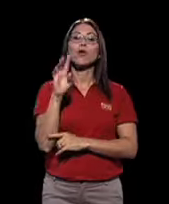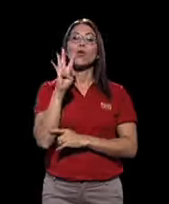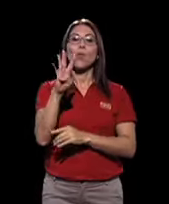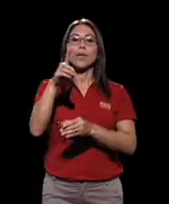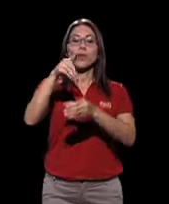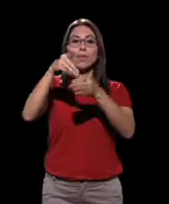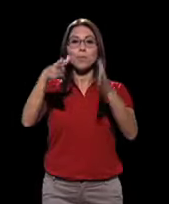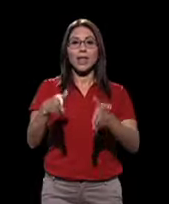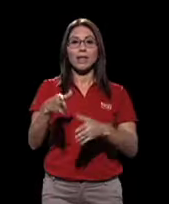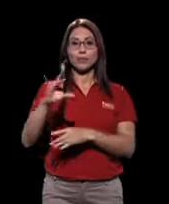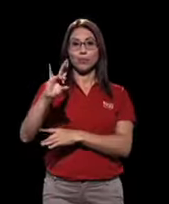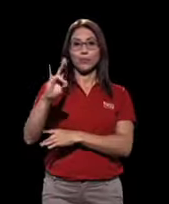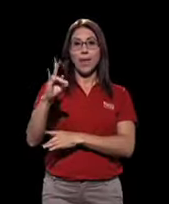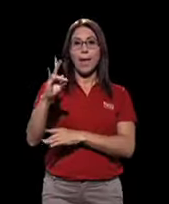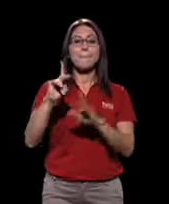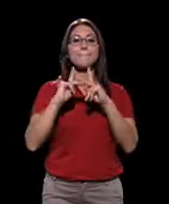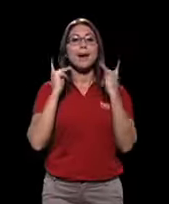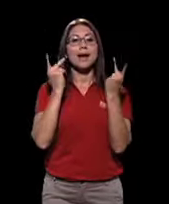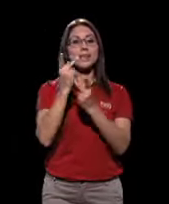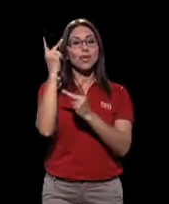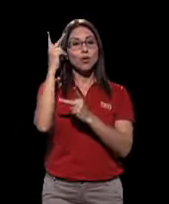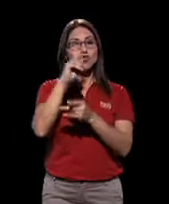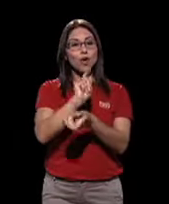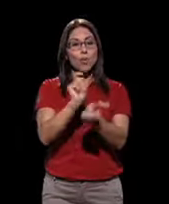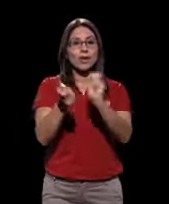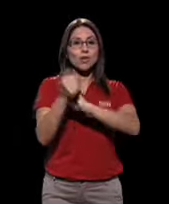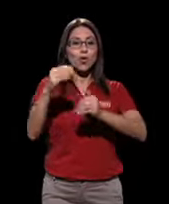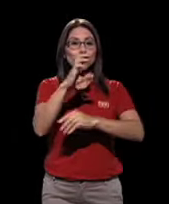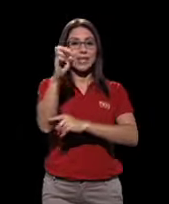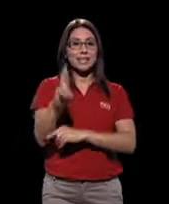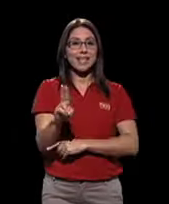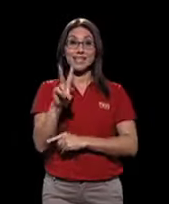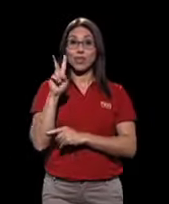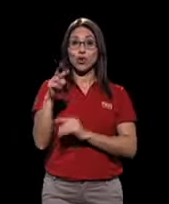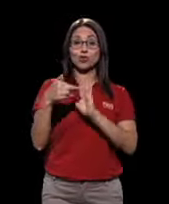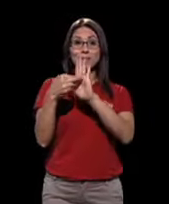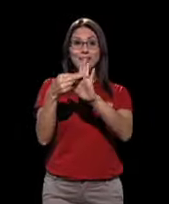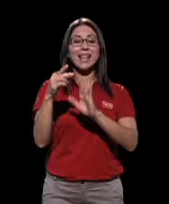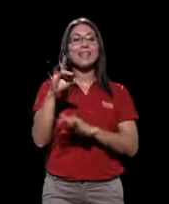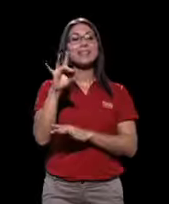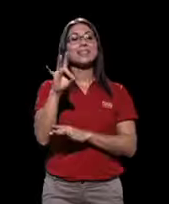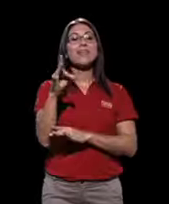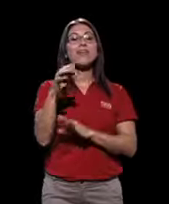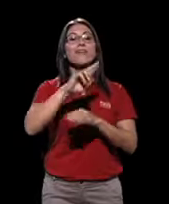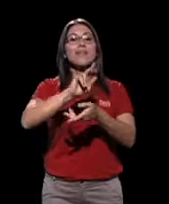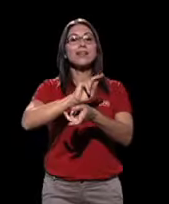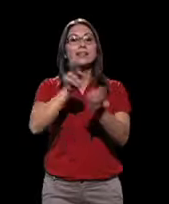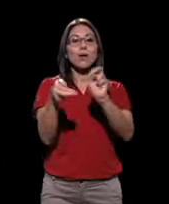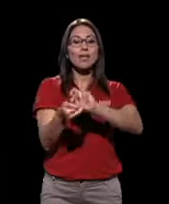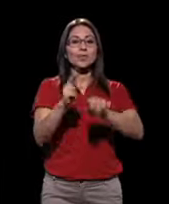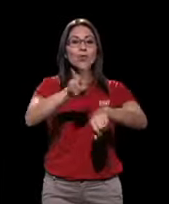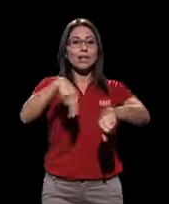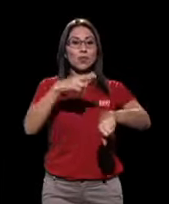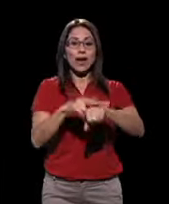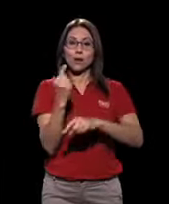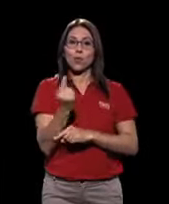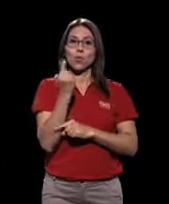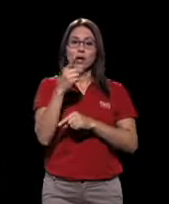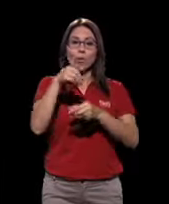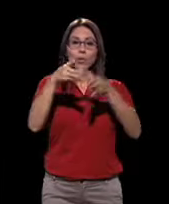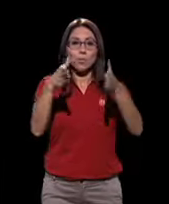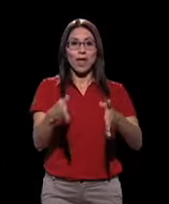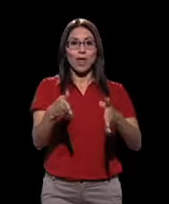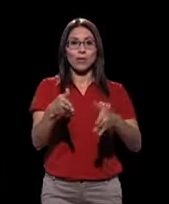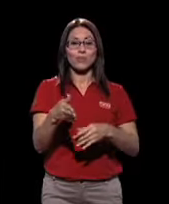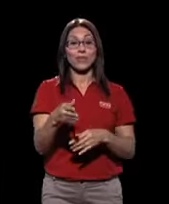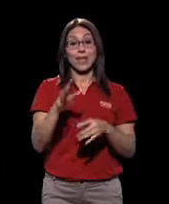tiene a cuatro. El Partido Renovación Costarricense cuenta con dos representantes y el Partido Restauración Nacional tiene un único